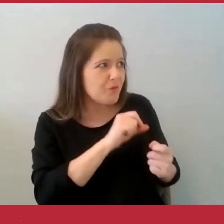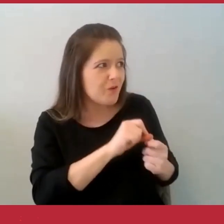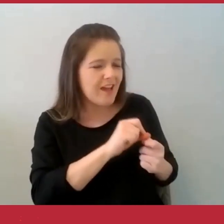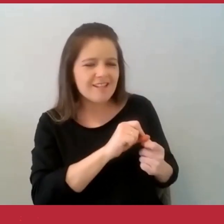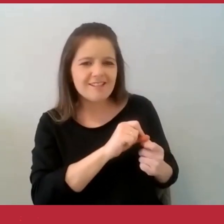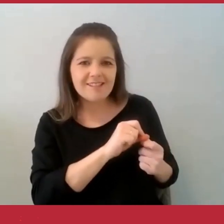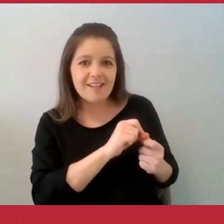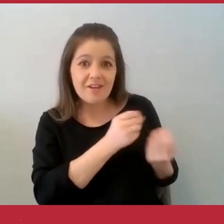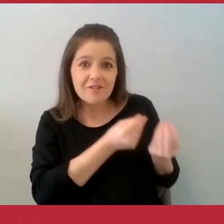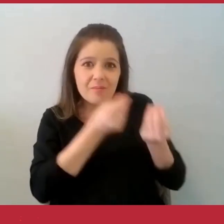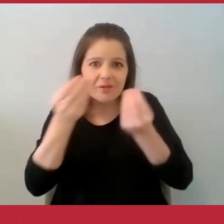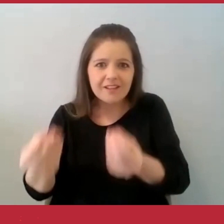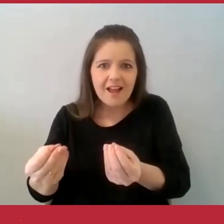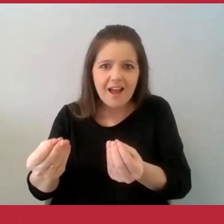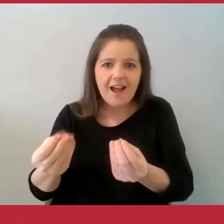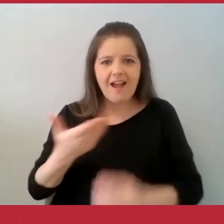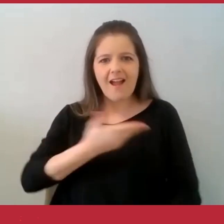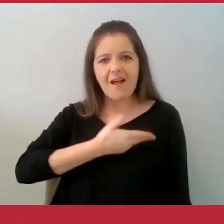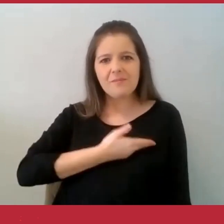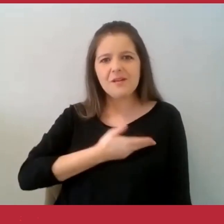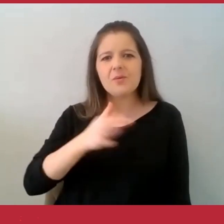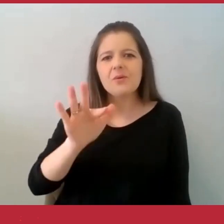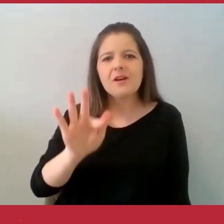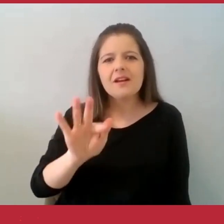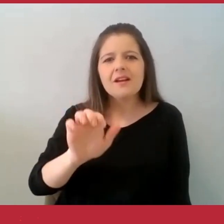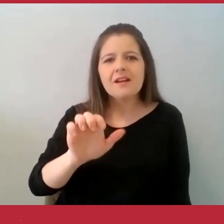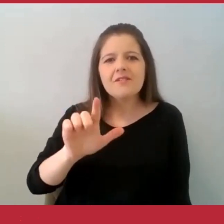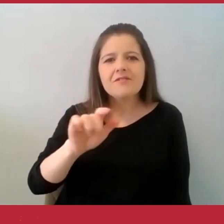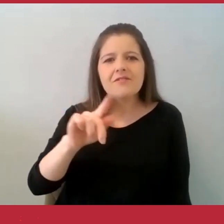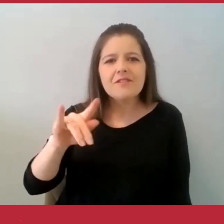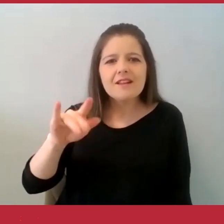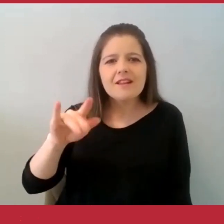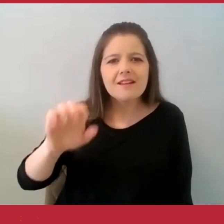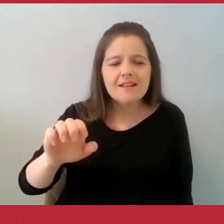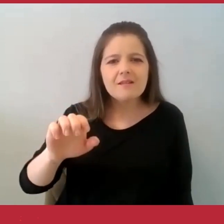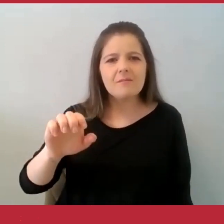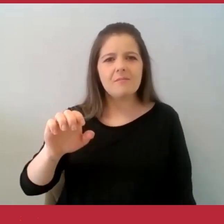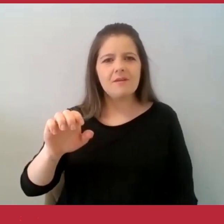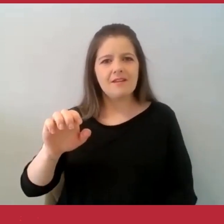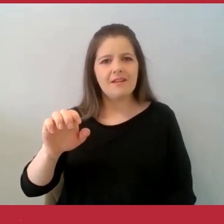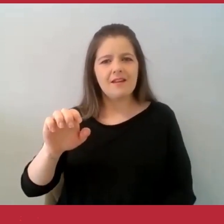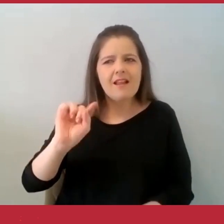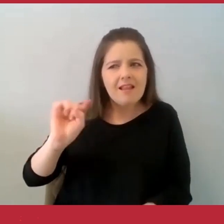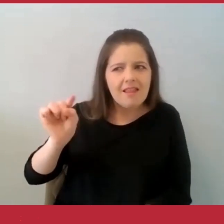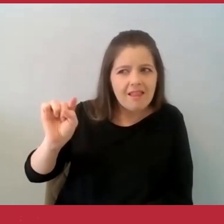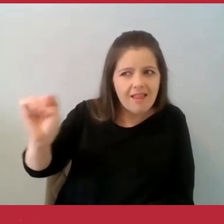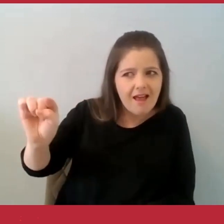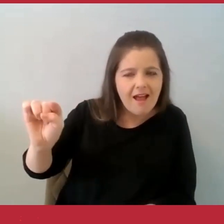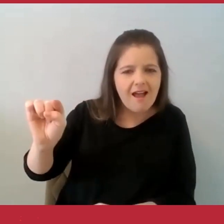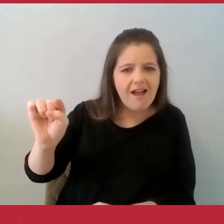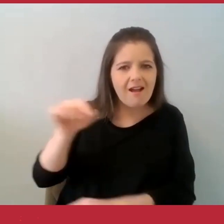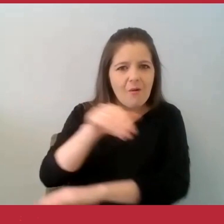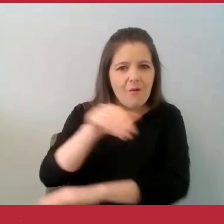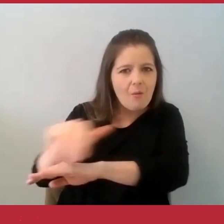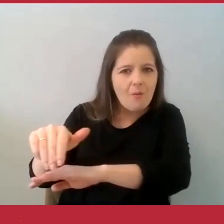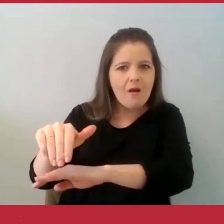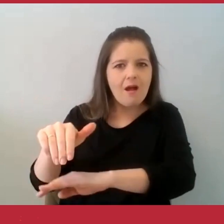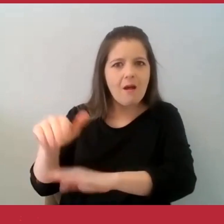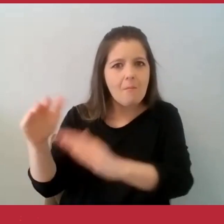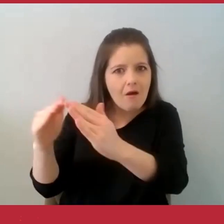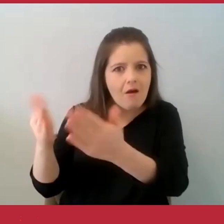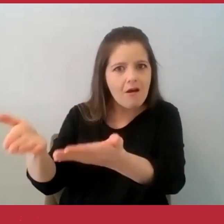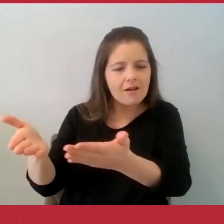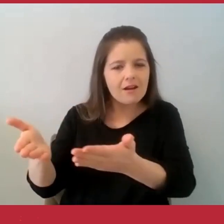o Felipe, o nosso amigo, que mora lá no final da rua? A dona Joana gostou da ideia. Disse,